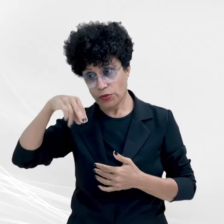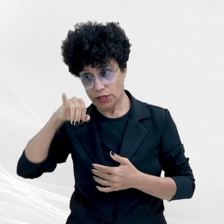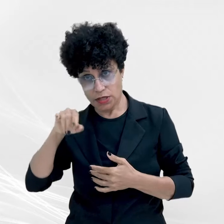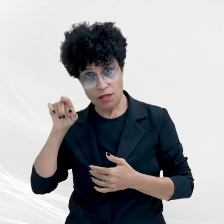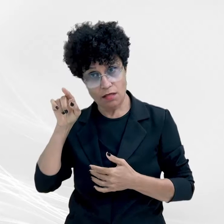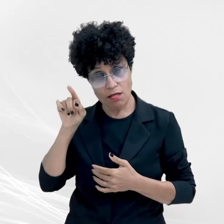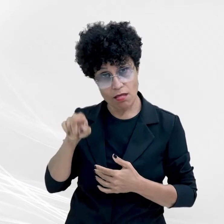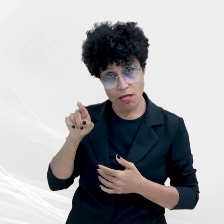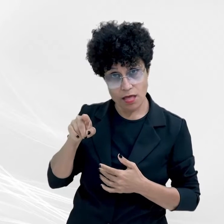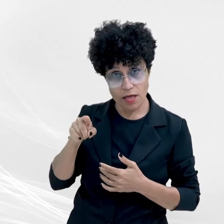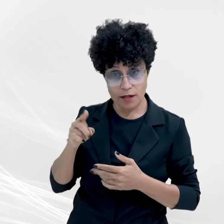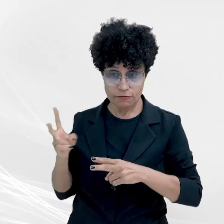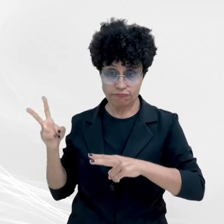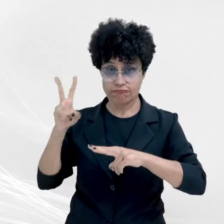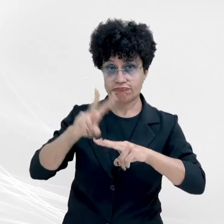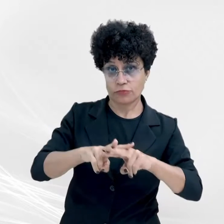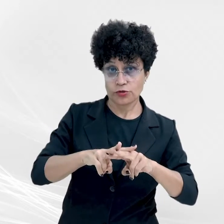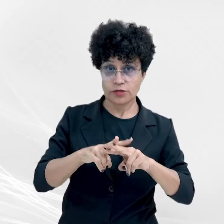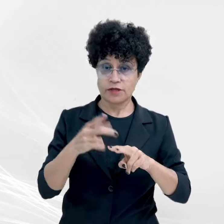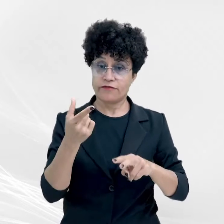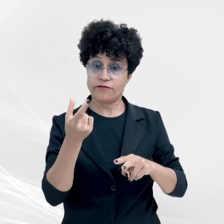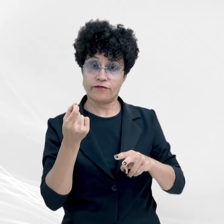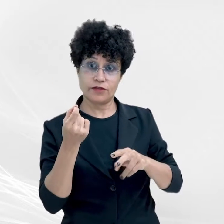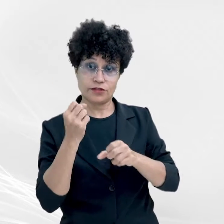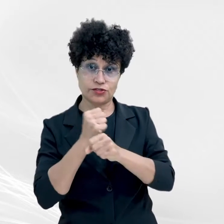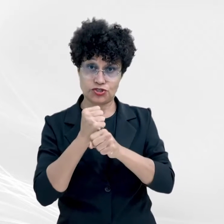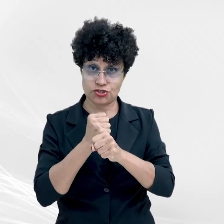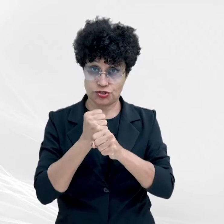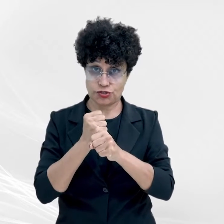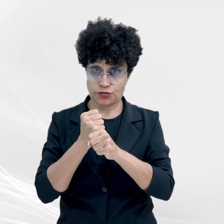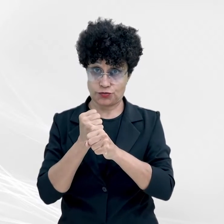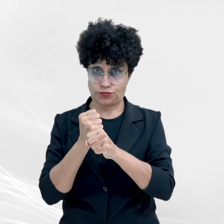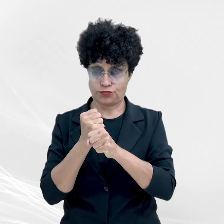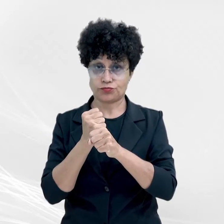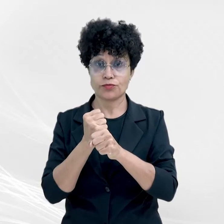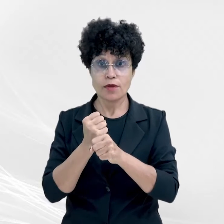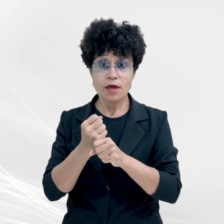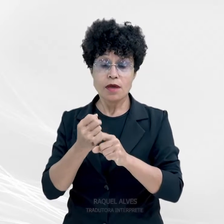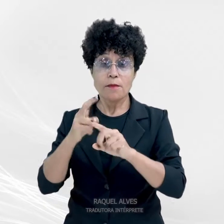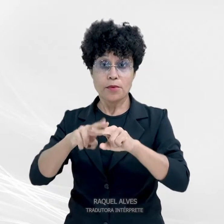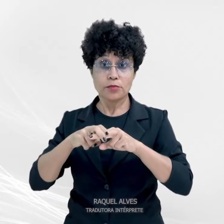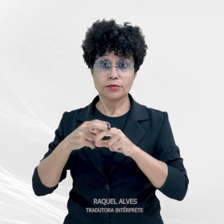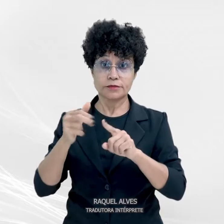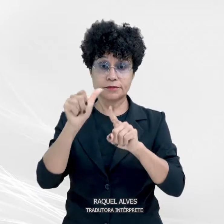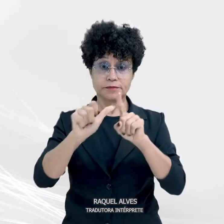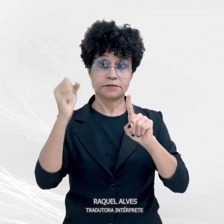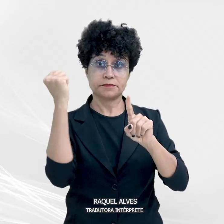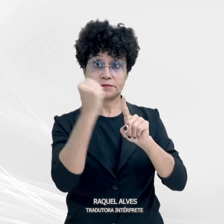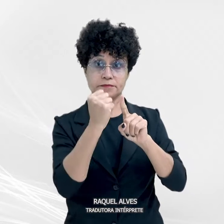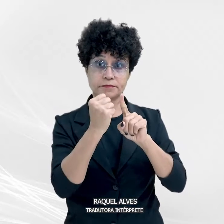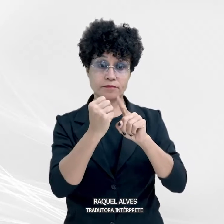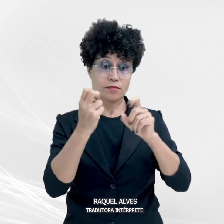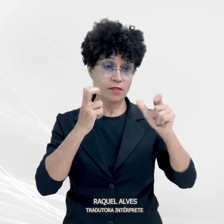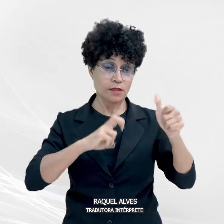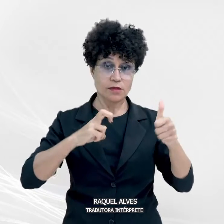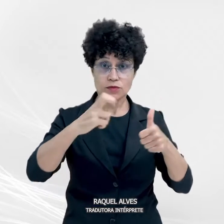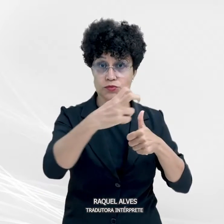condenado a 20 anos de prisão por feminicídio. Os jurados acolheram a tese defendida pelo Ministério